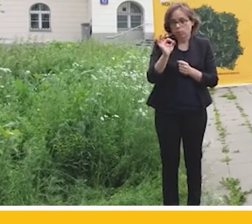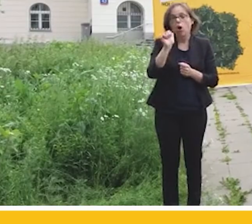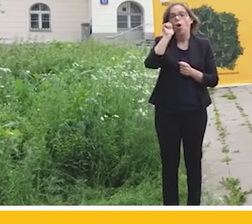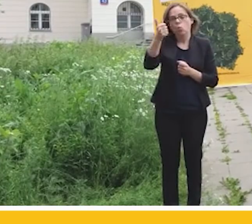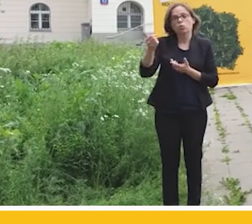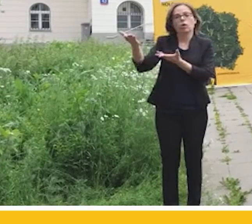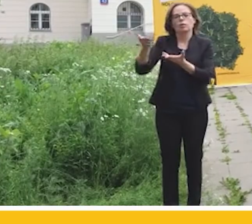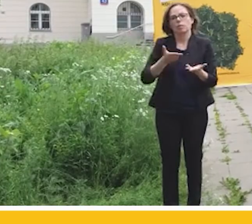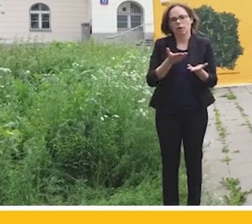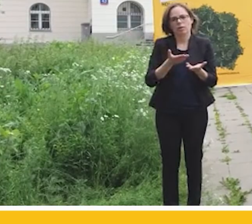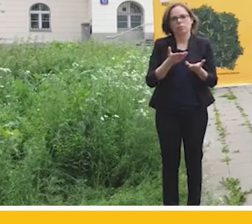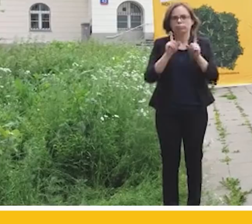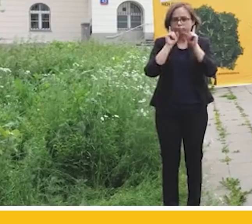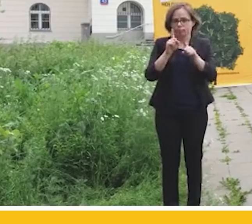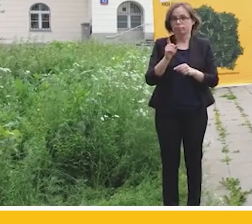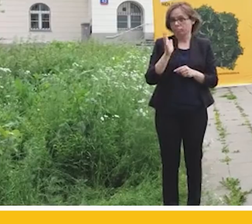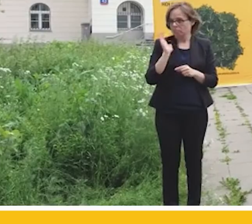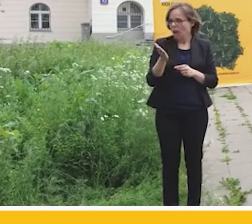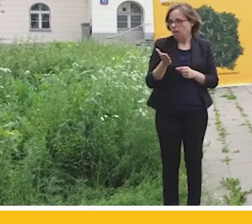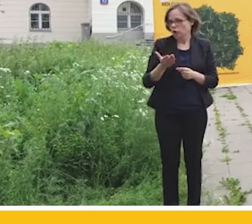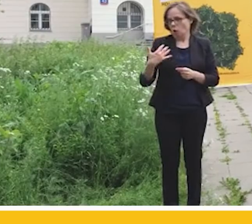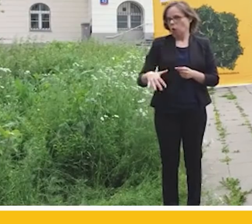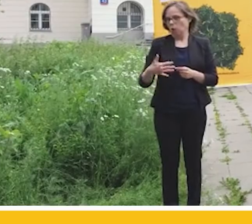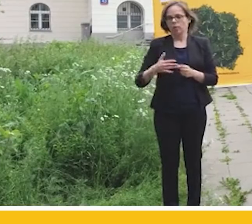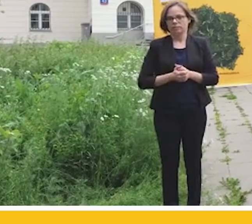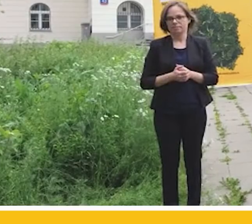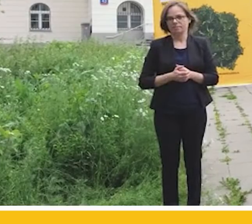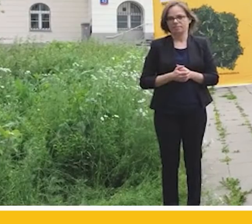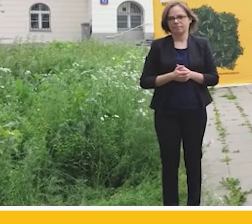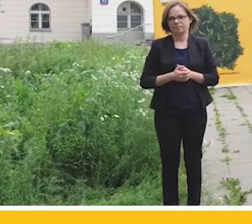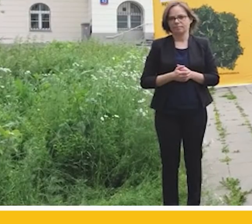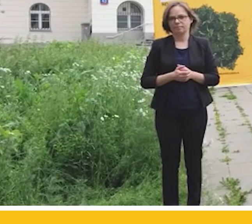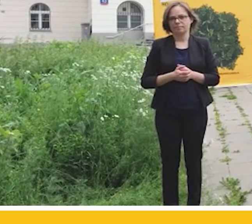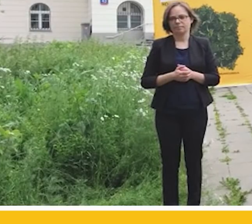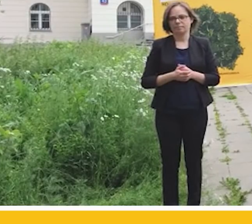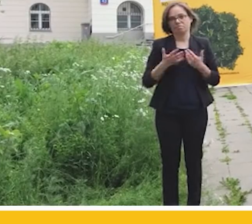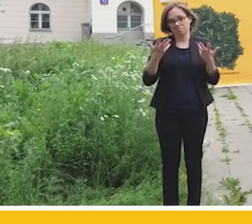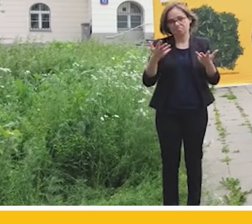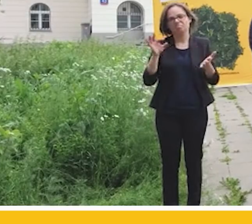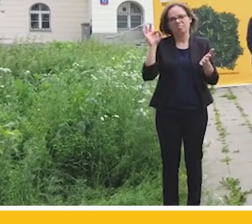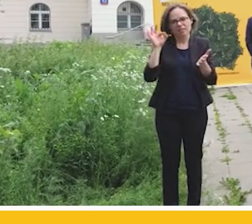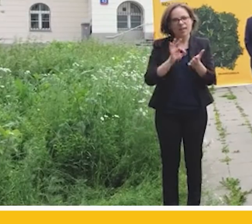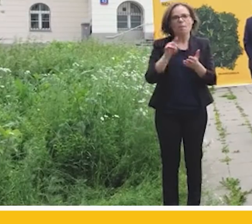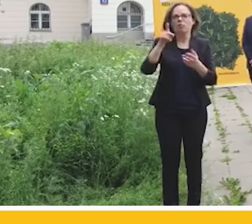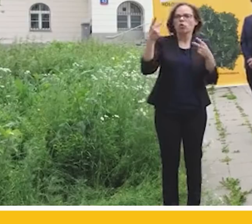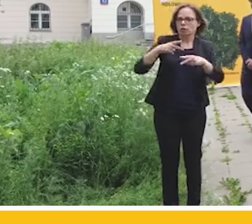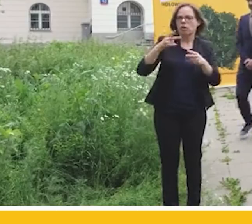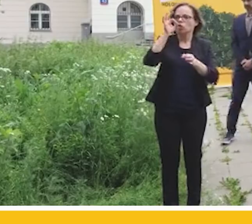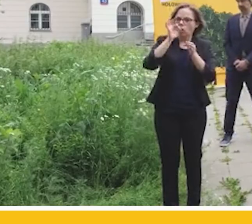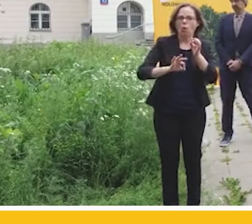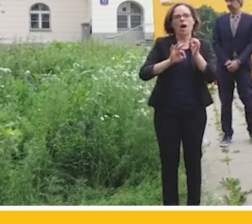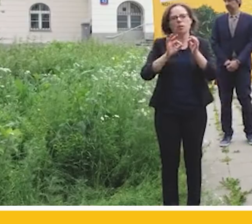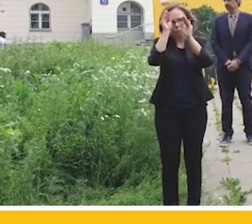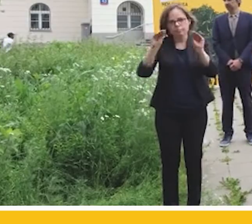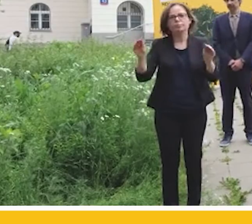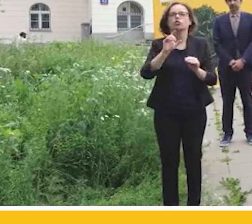naprawdę... Będzie się działo, mówiąc wprost. Pewnie dostaniecie państwo wszyscy z mediów informacje dokładne, co